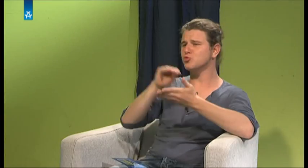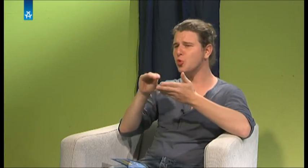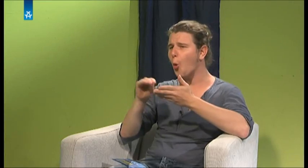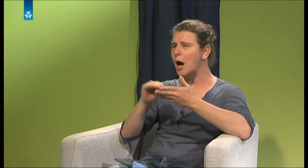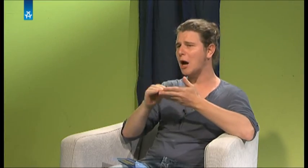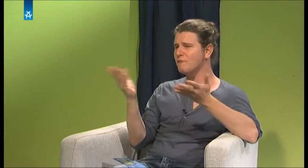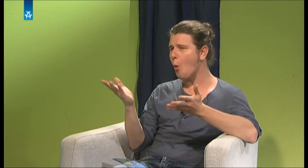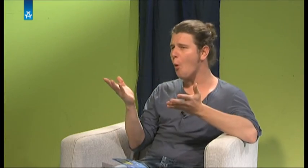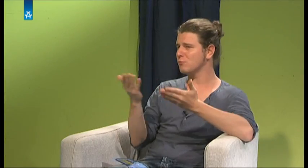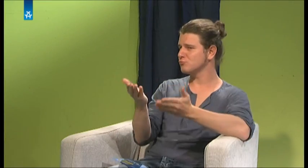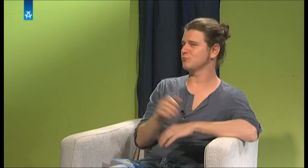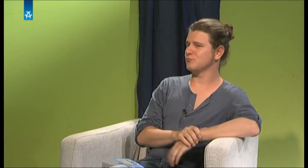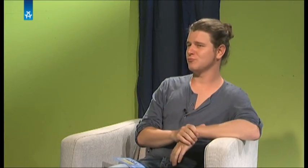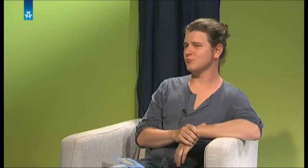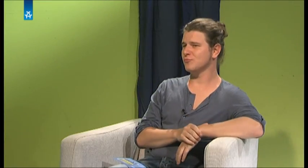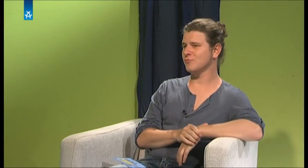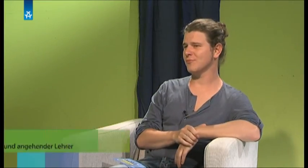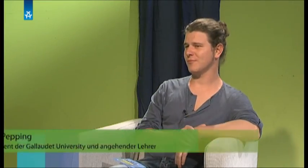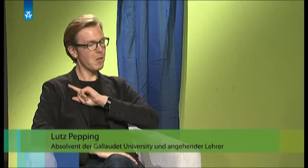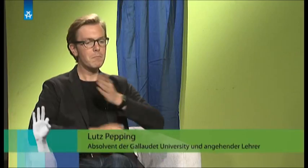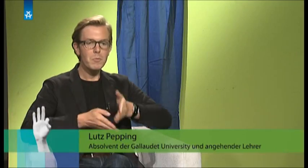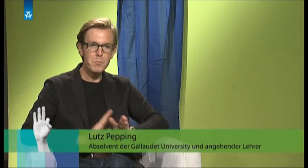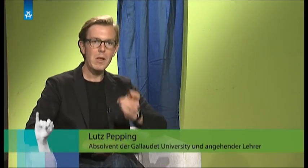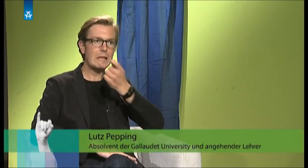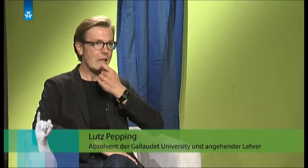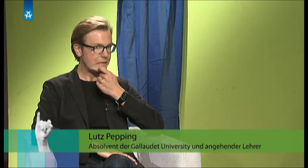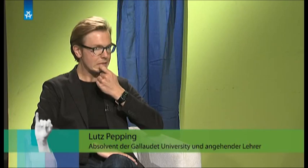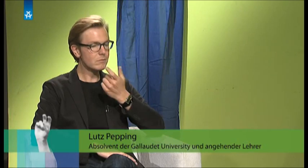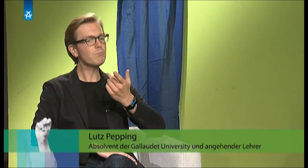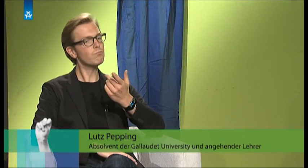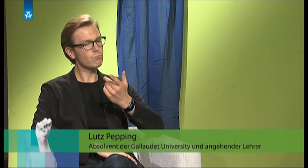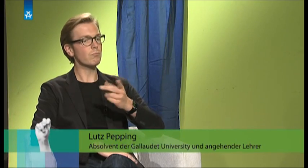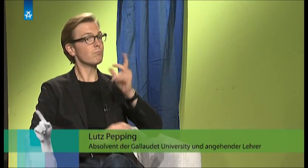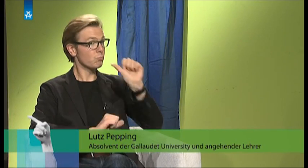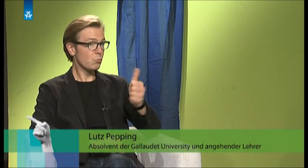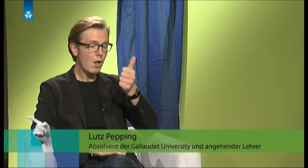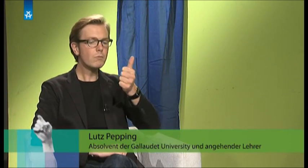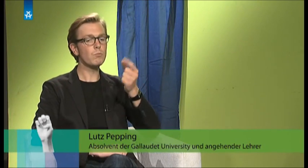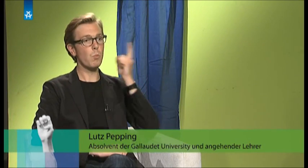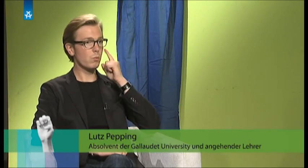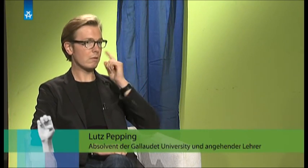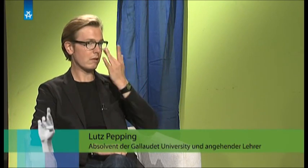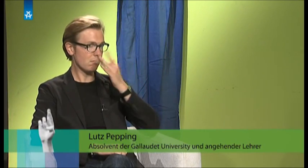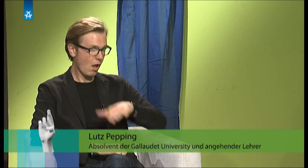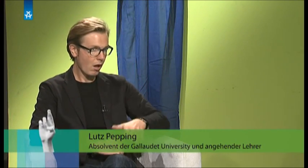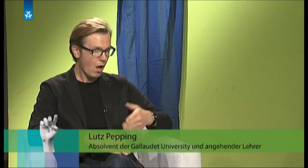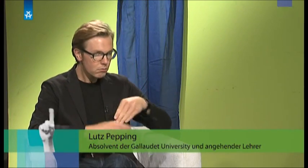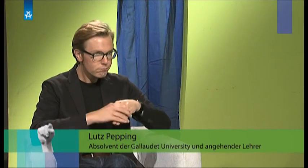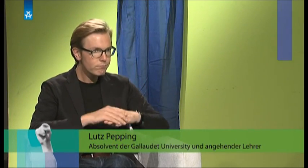zur Schule gegangen bist, damit wir ein bisschen was von deinem Hintergrund wissen. Ja, ich bin geboren in Essen. Ich bin zuerst in einen lautsprachlichen Kindergarten